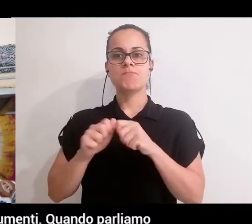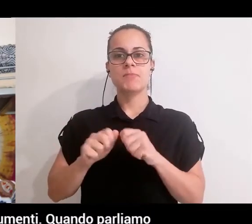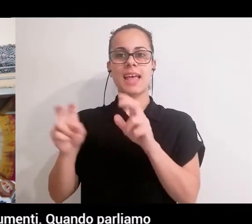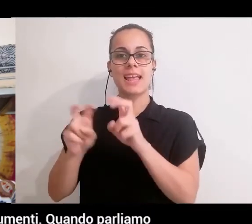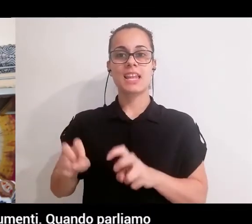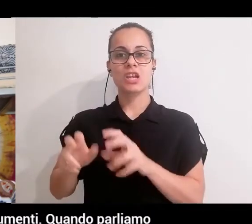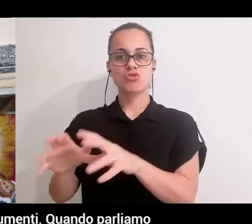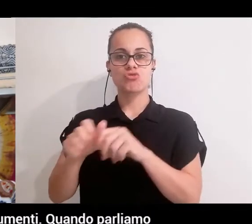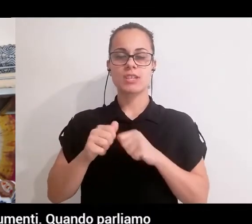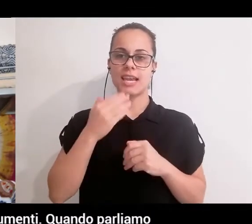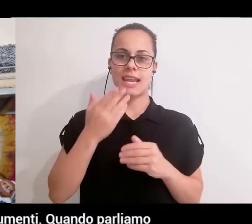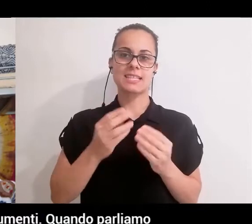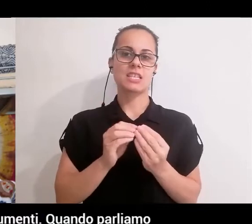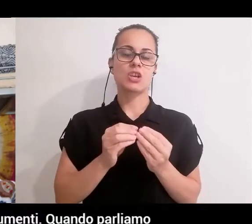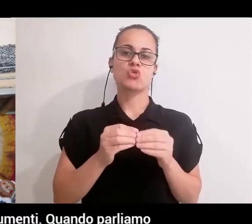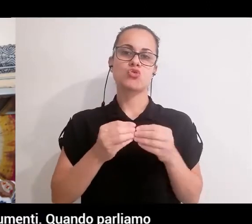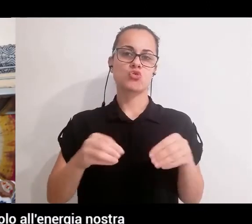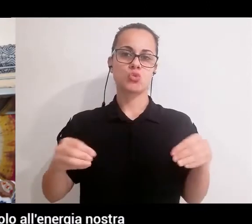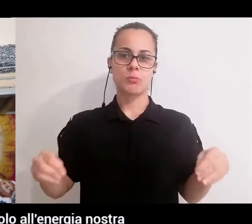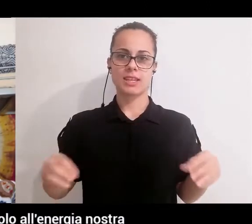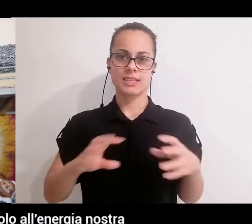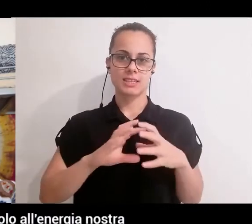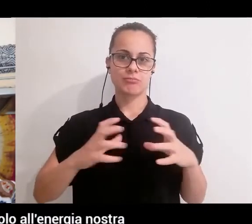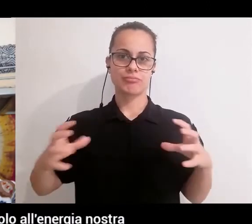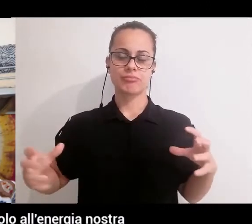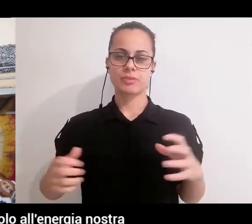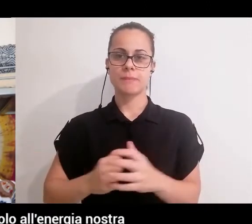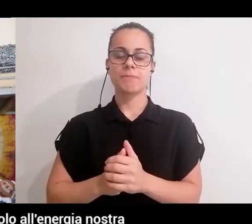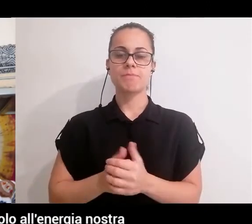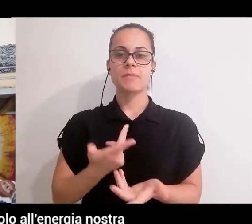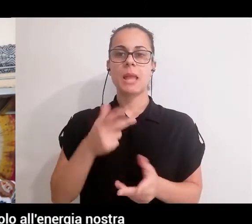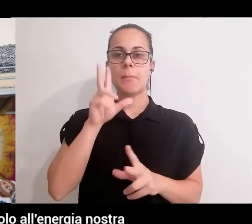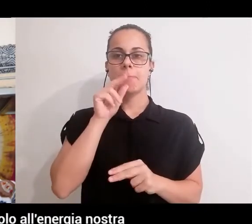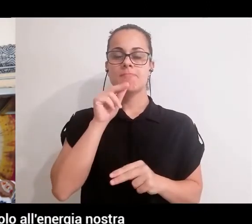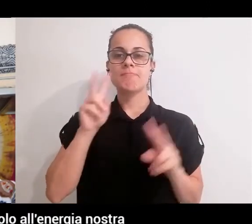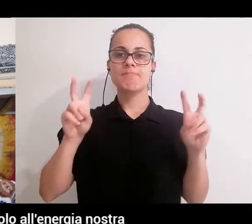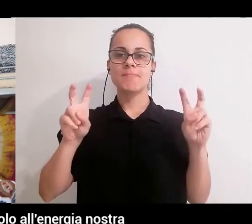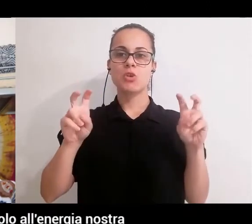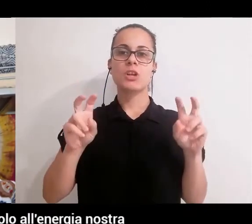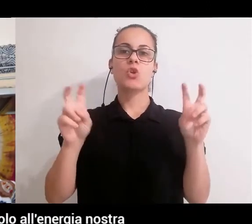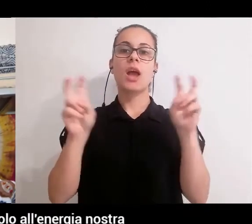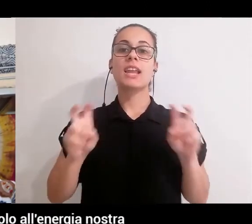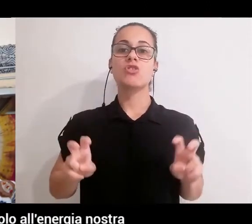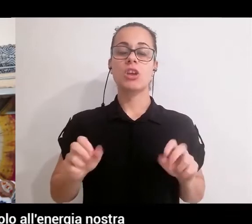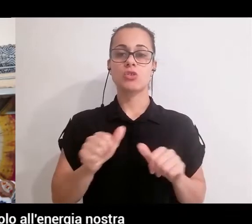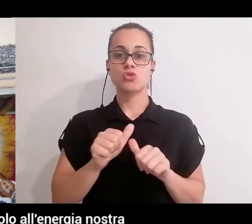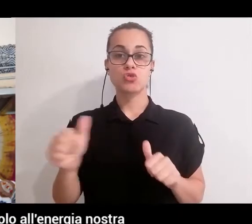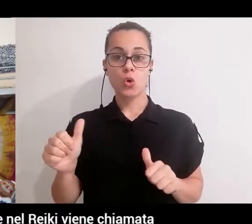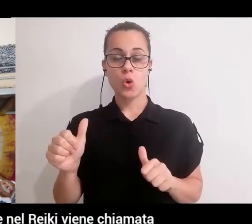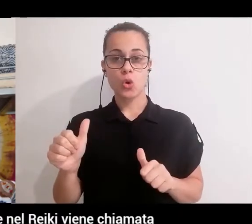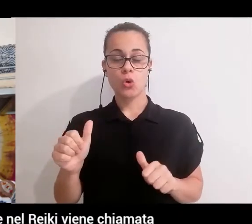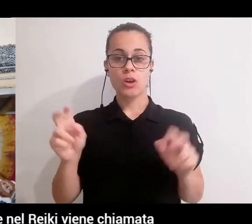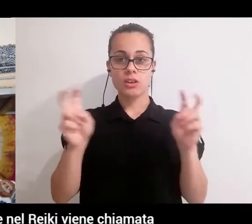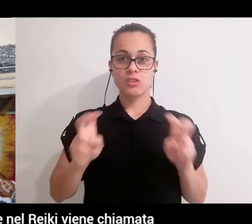strumenti. Quando parliamo di energia non ci riferiamo ovviamente solo all'energia nostra